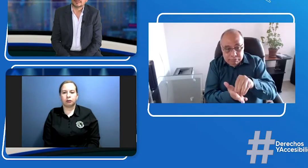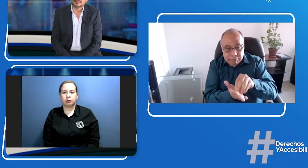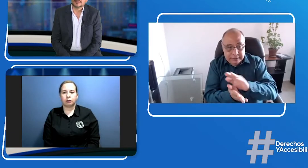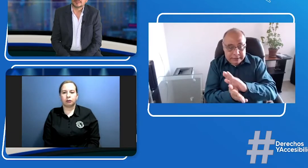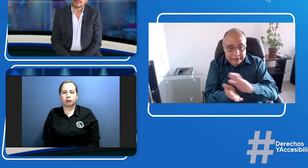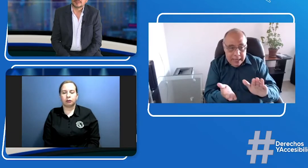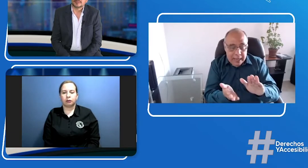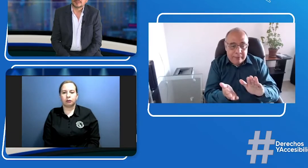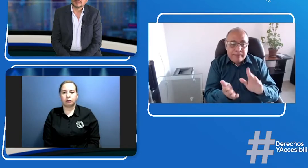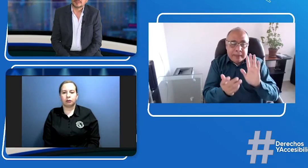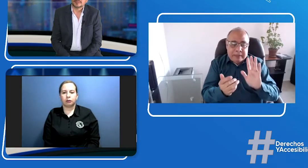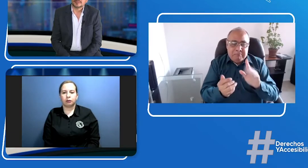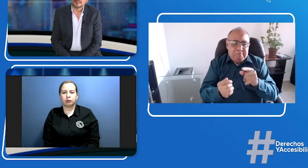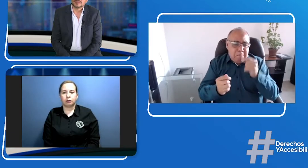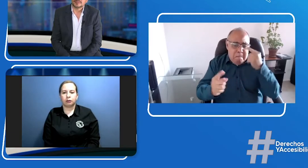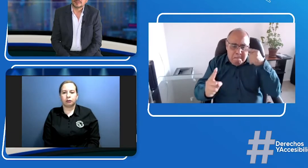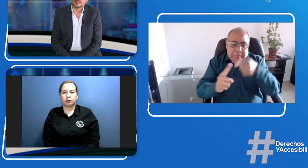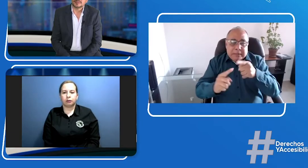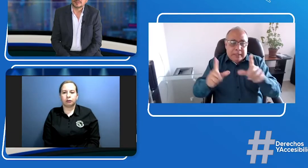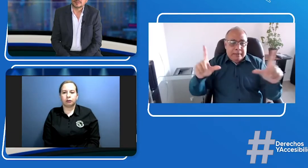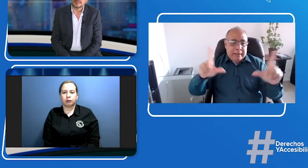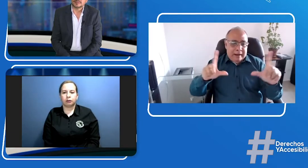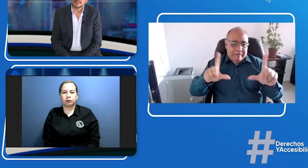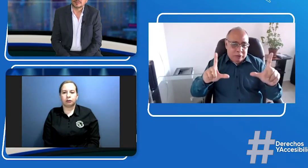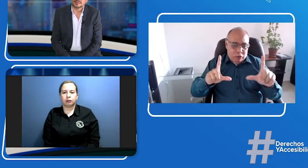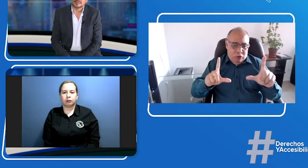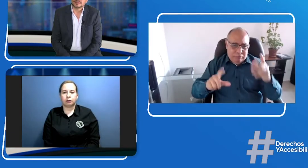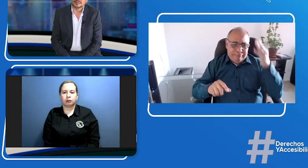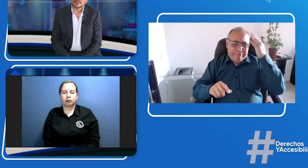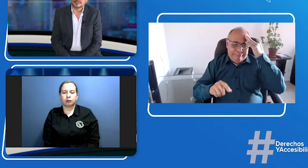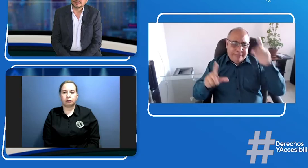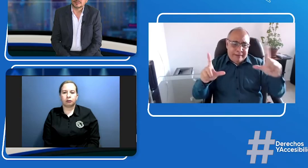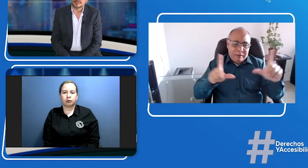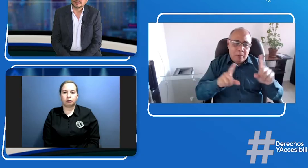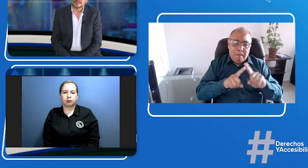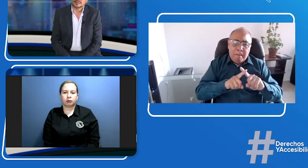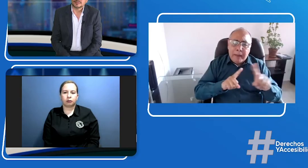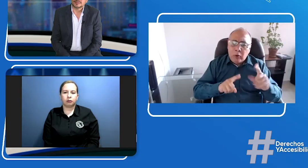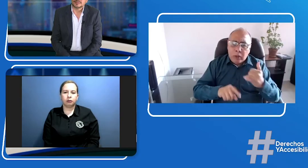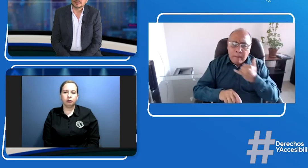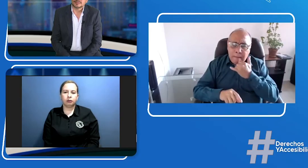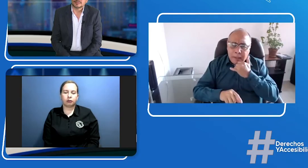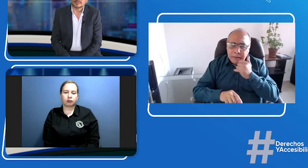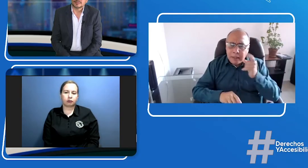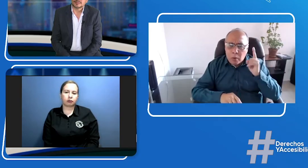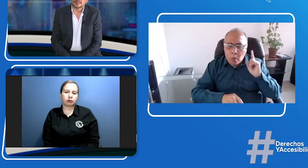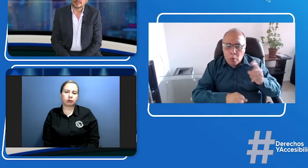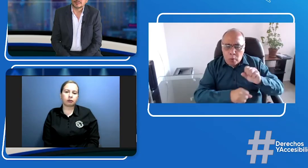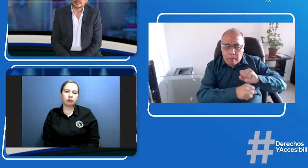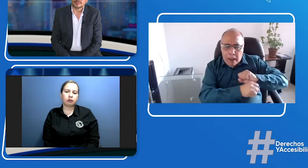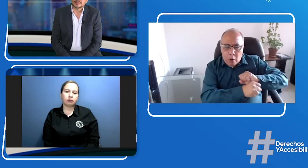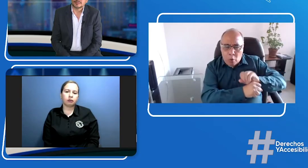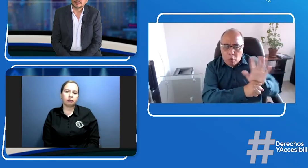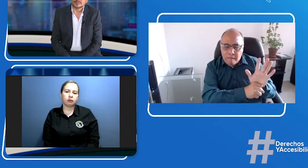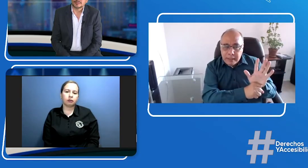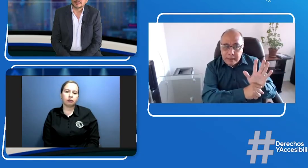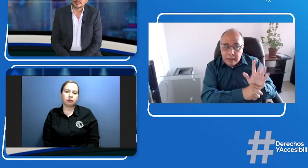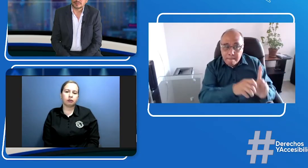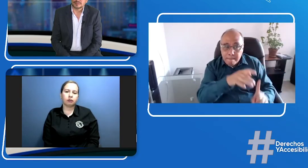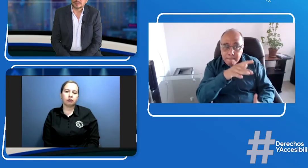este documento ya finalizado sabemos que el objetivo es la televisión y